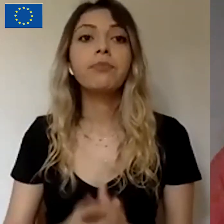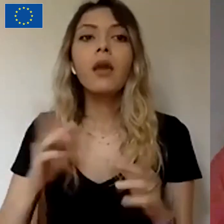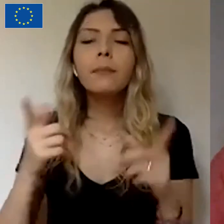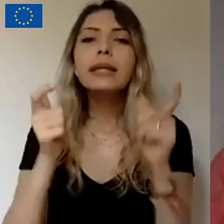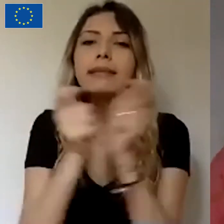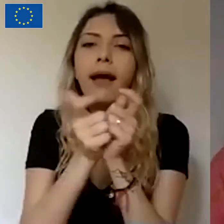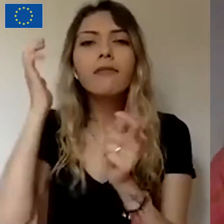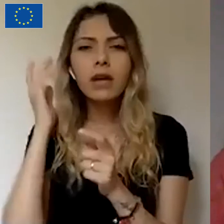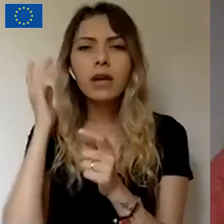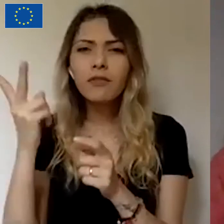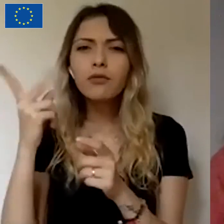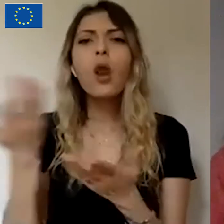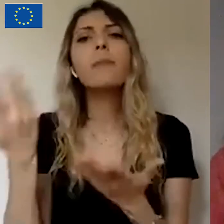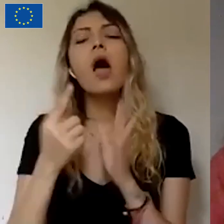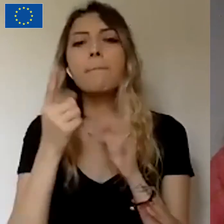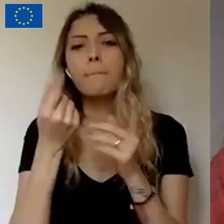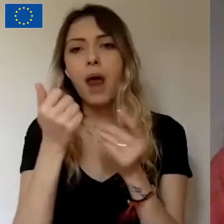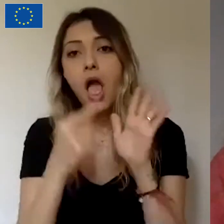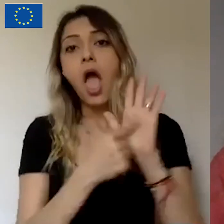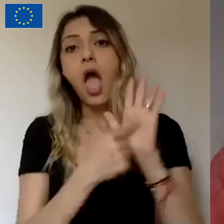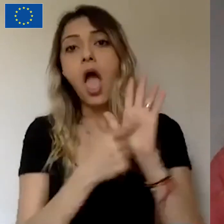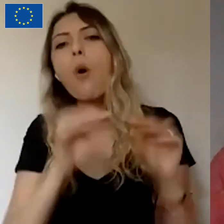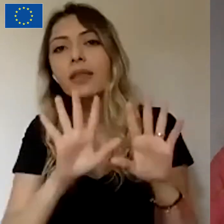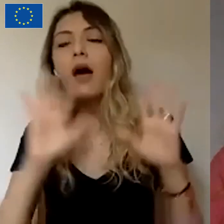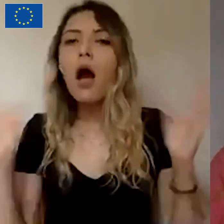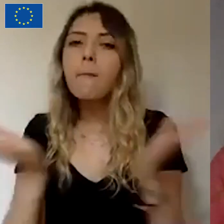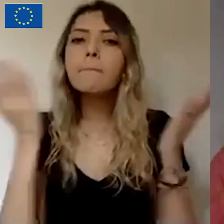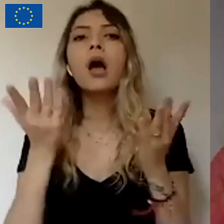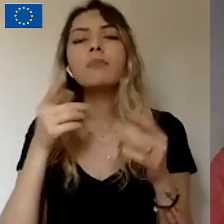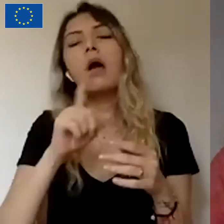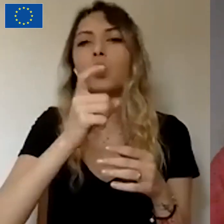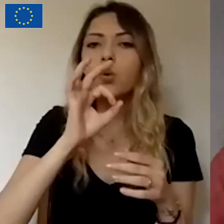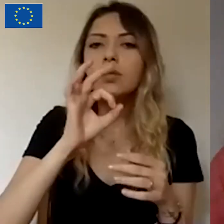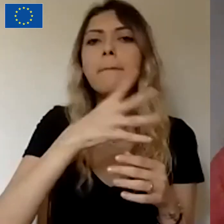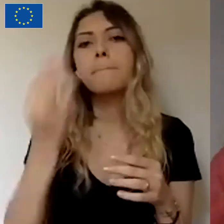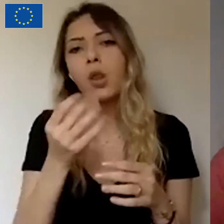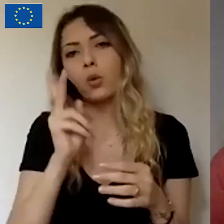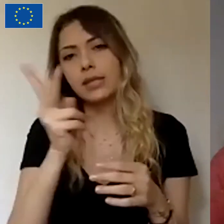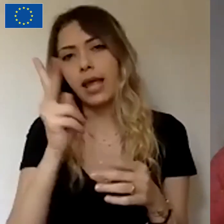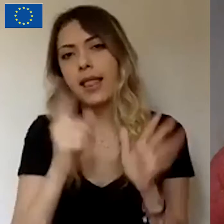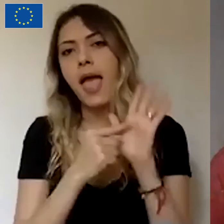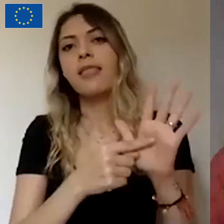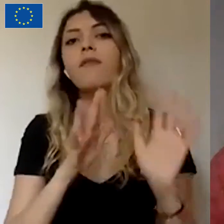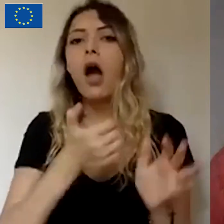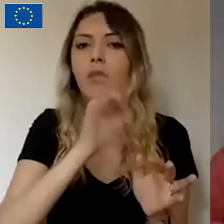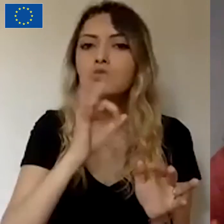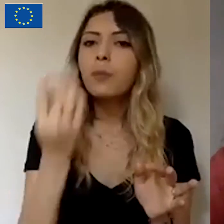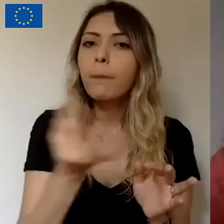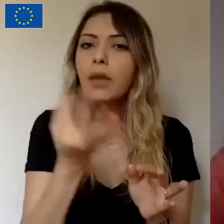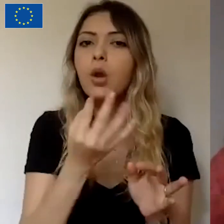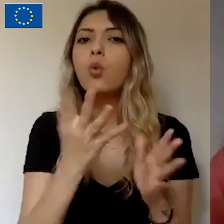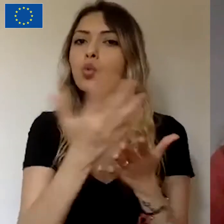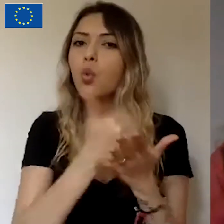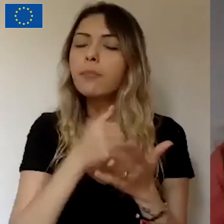yatırılacağı bir model. Orada mantığımız da şu, STK'ların zaten ne kadar para